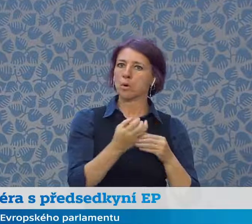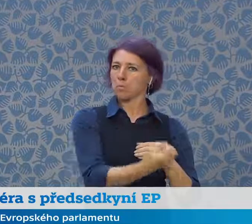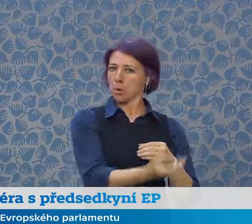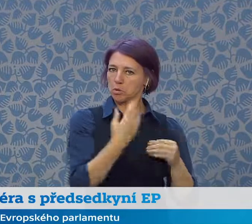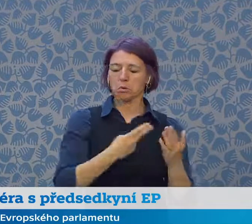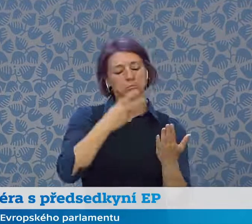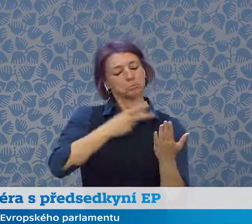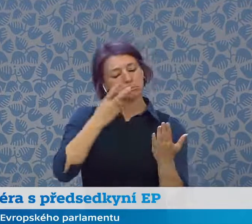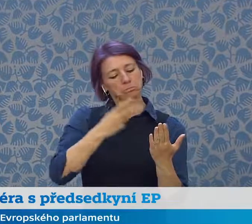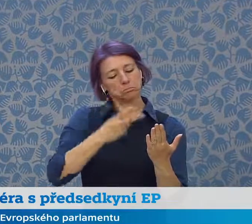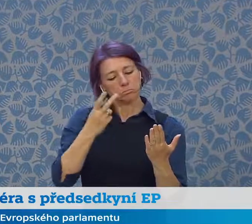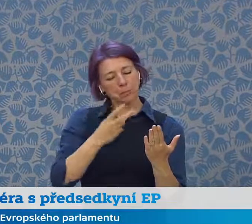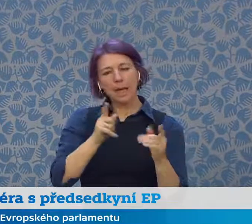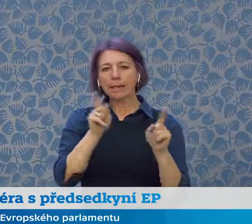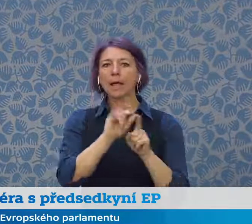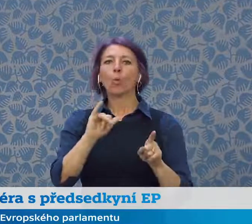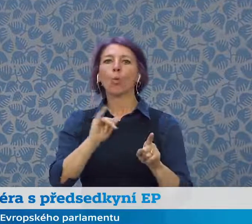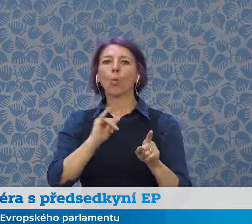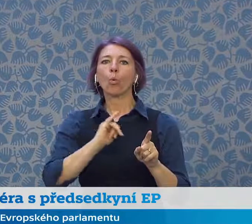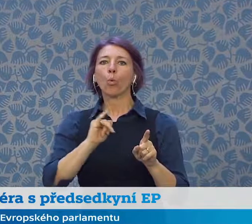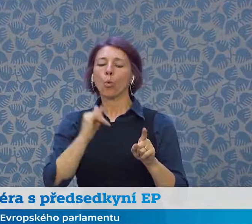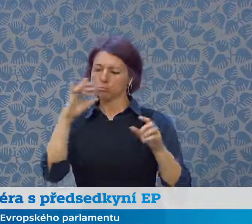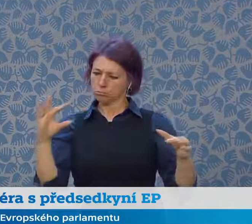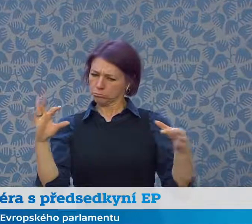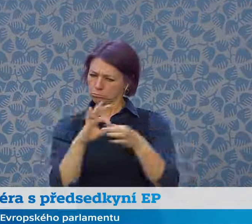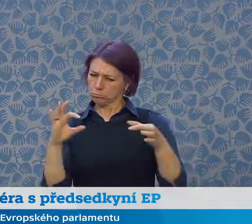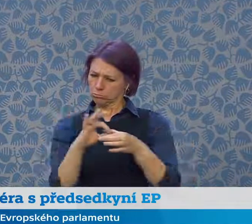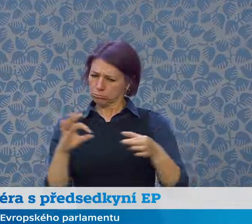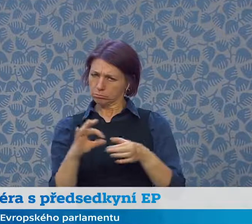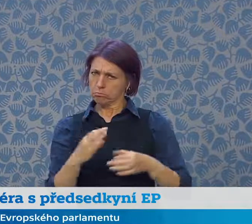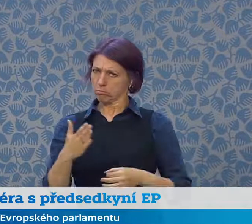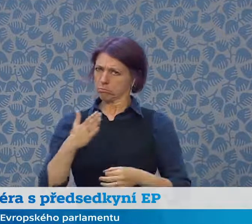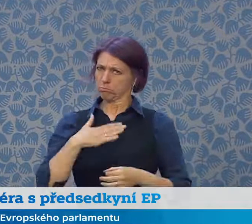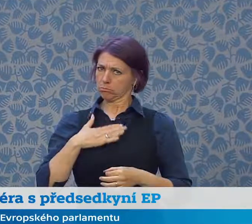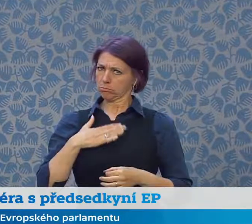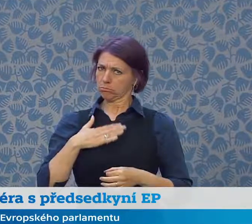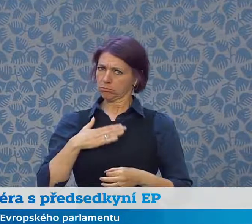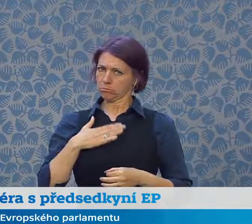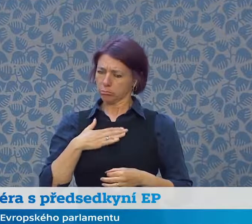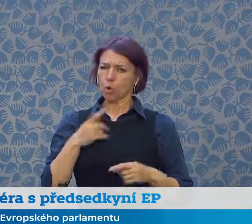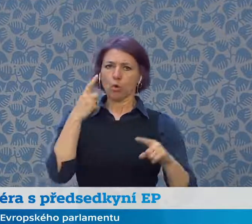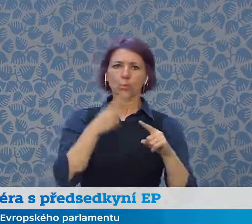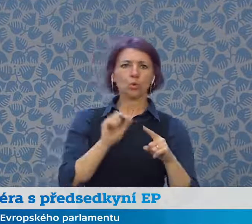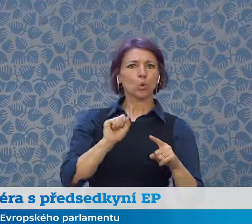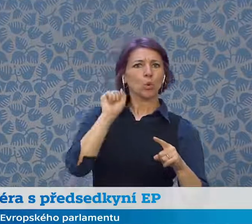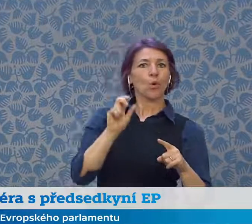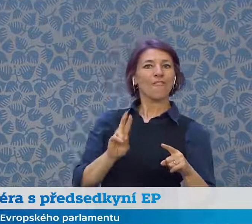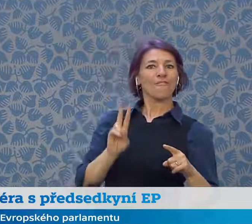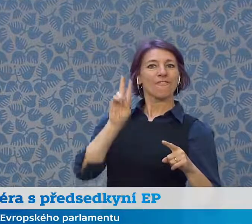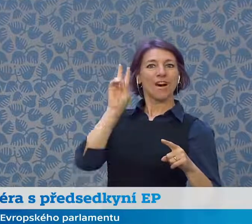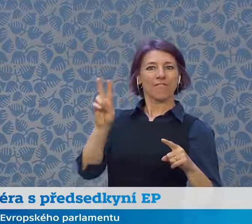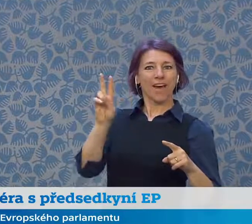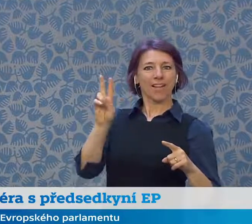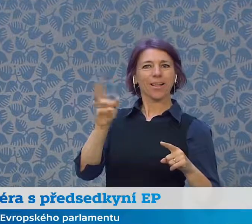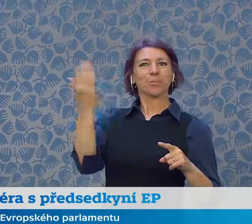také s tím, jak jsou navázány na ten, s tím, že tam je také naváznost na odkaz Václava Havla a to jeho moto